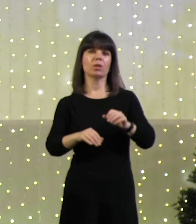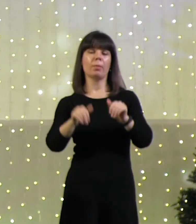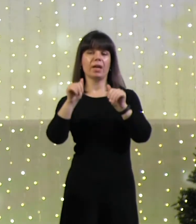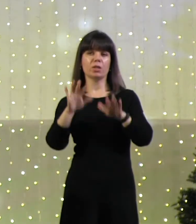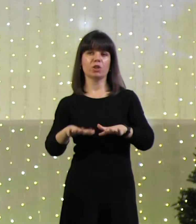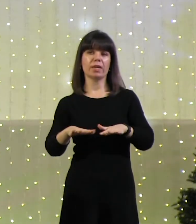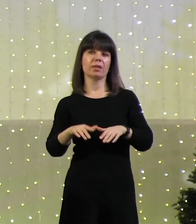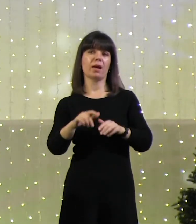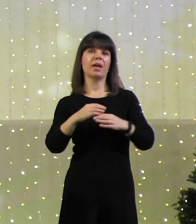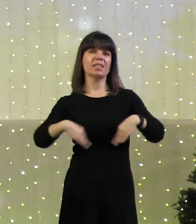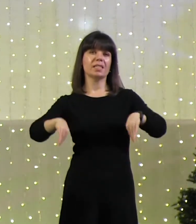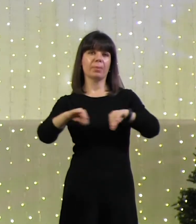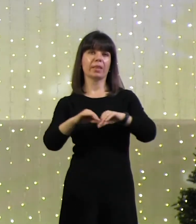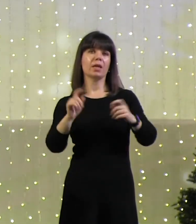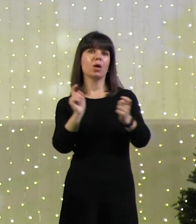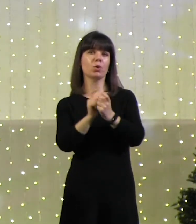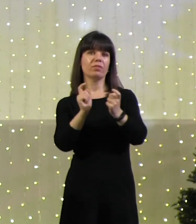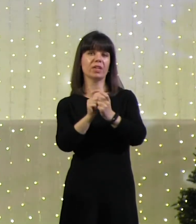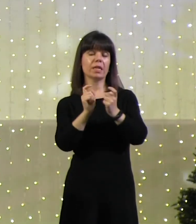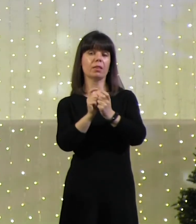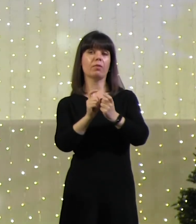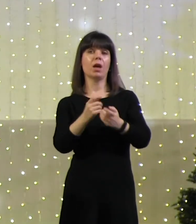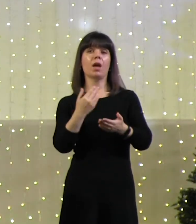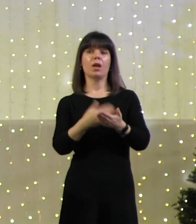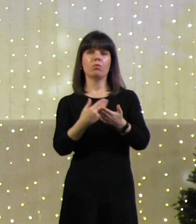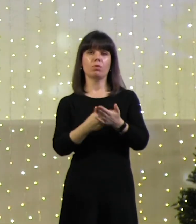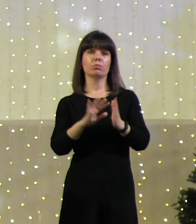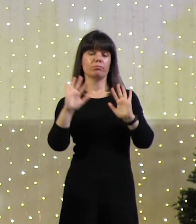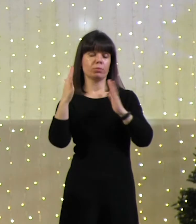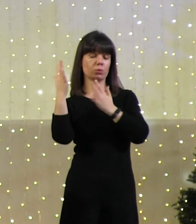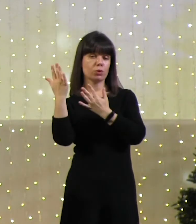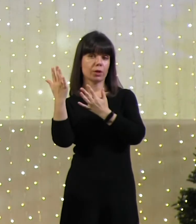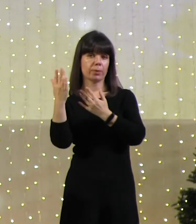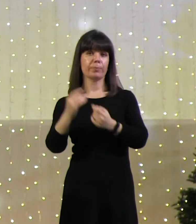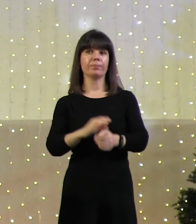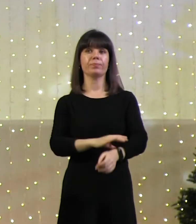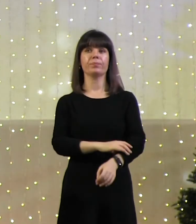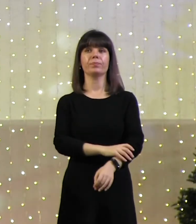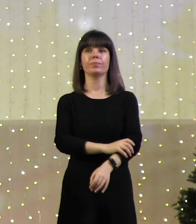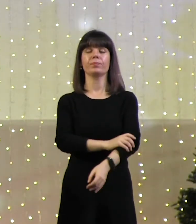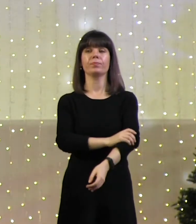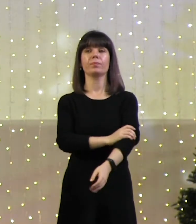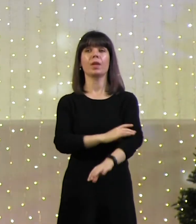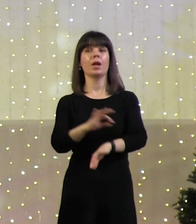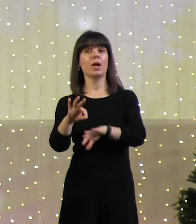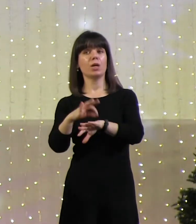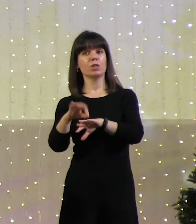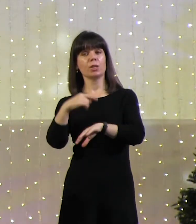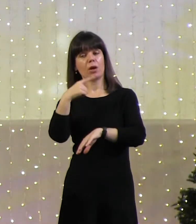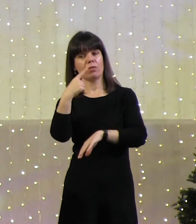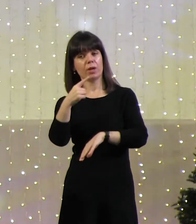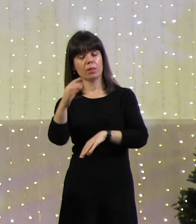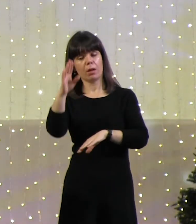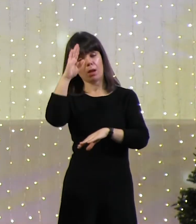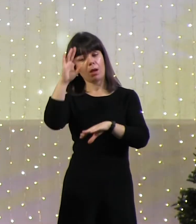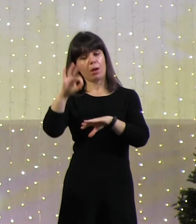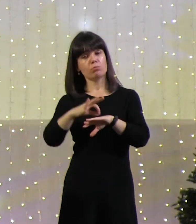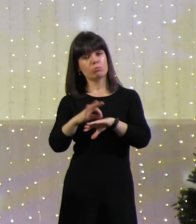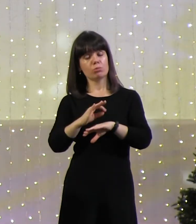заботой о семьях. И вот распространенный случай. Жена говорит, меня не любит муж.